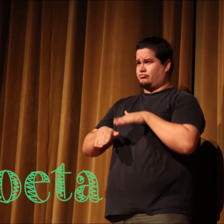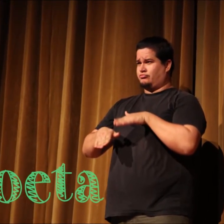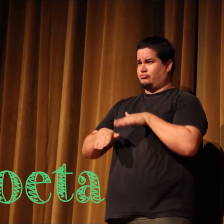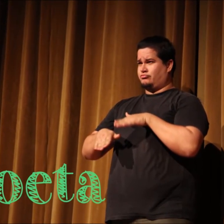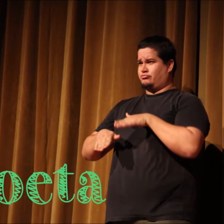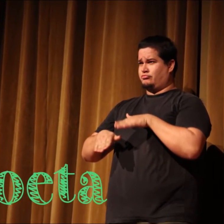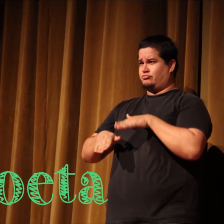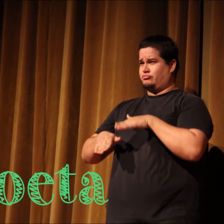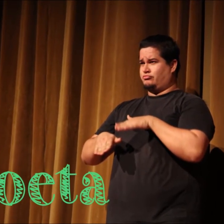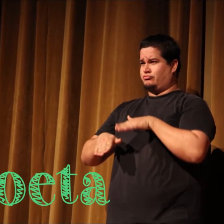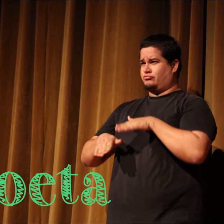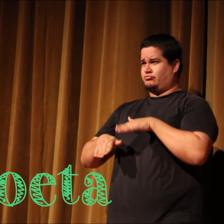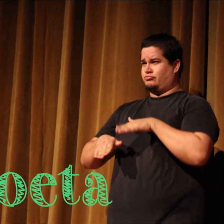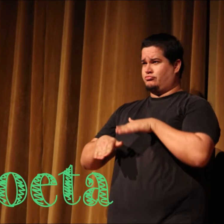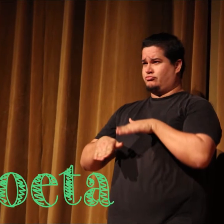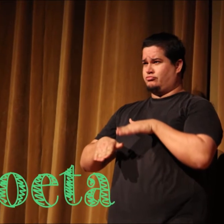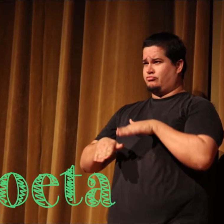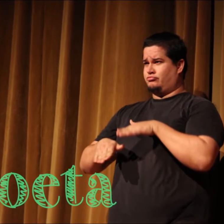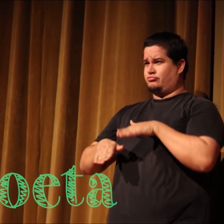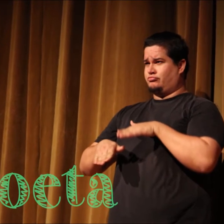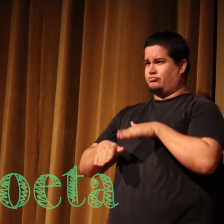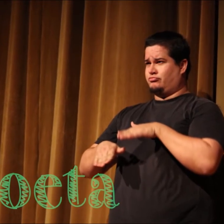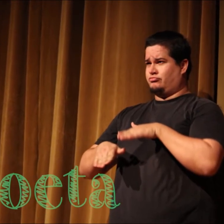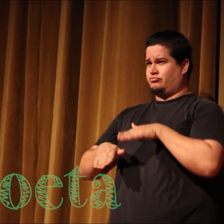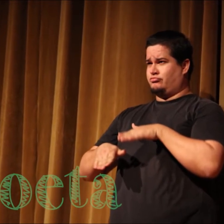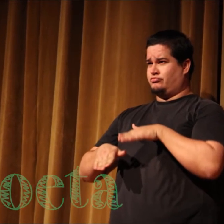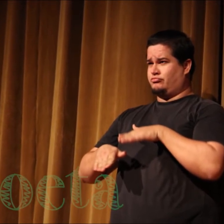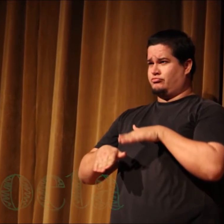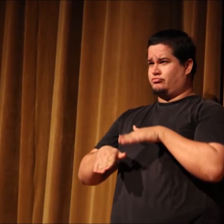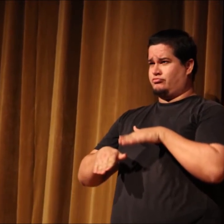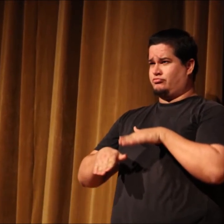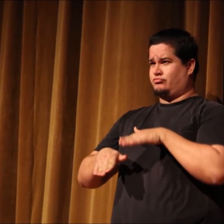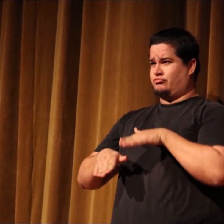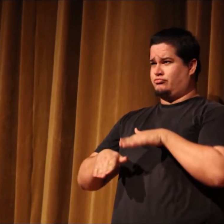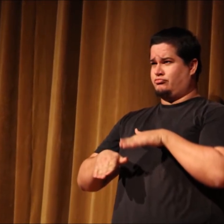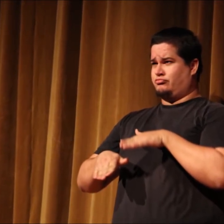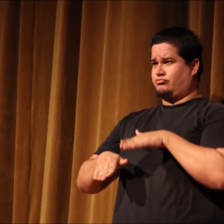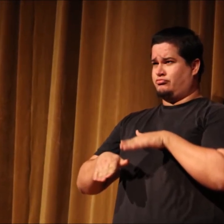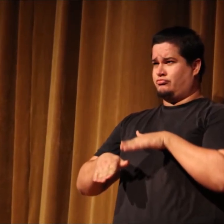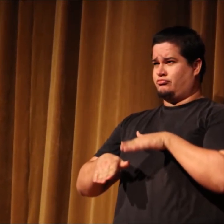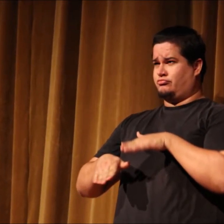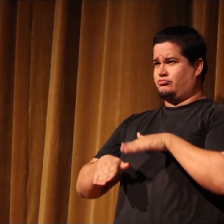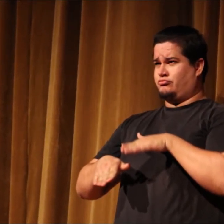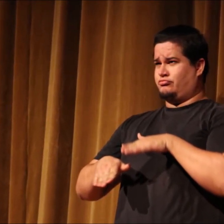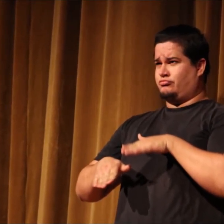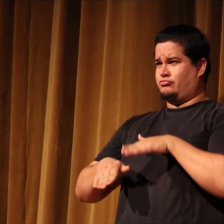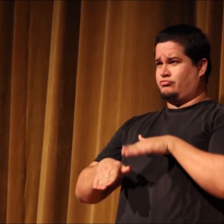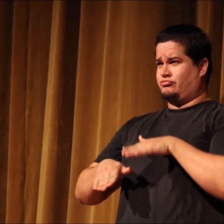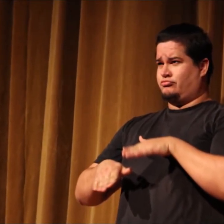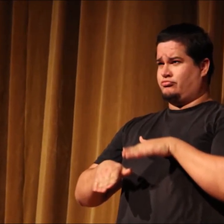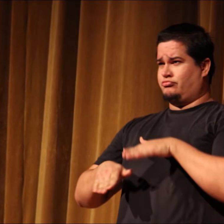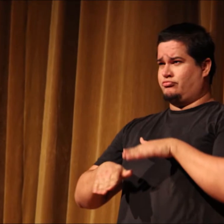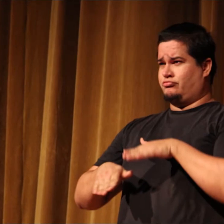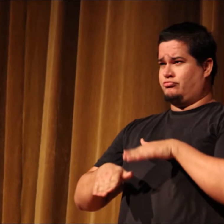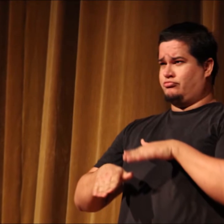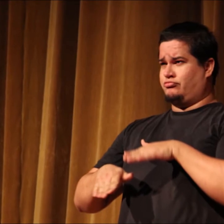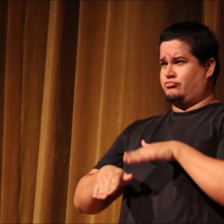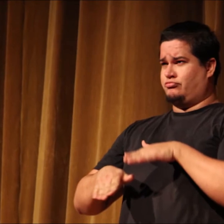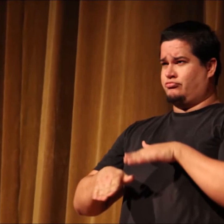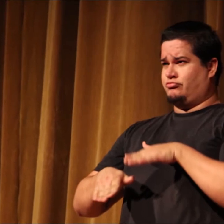frente, está Fábio, que usa uma camiseta preta e calça caque. Ele olha para a frente com a testa franzida e umbico.